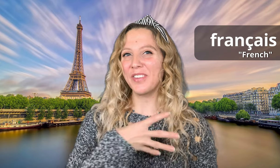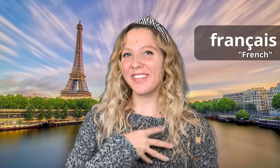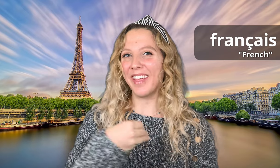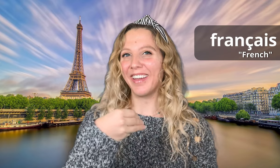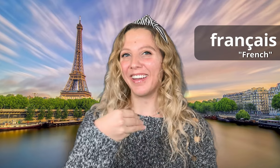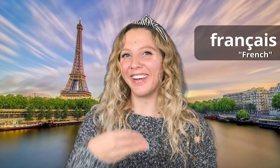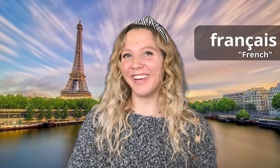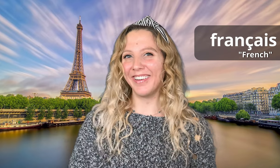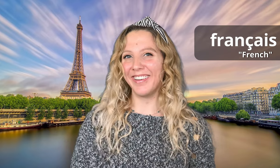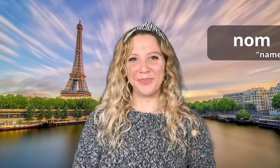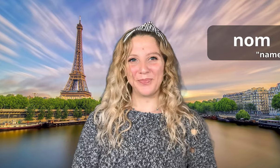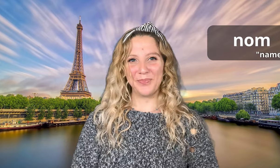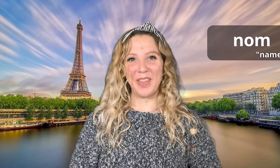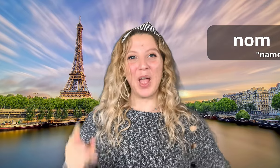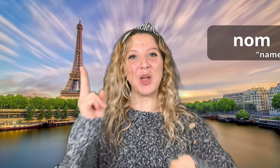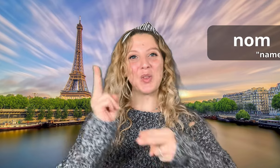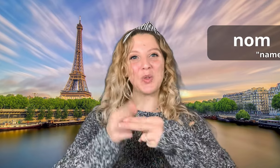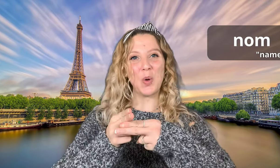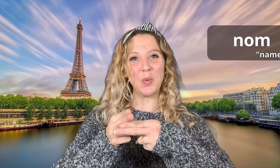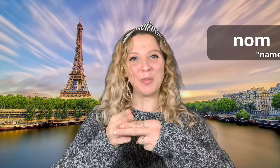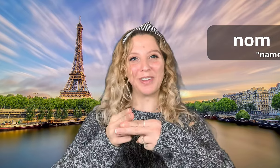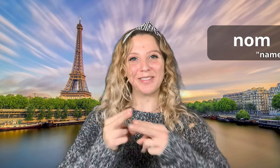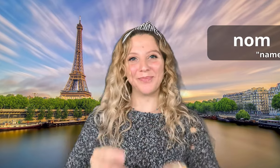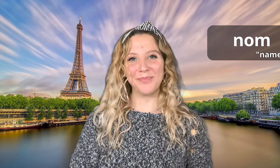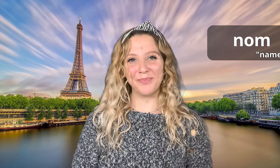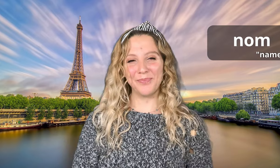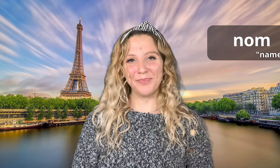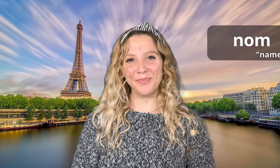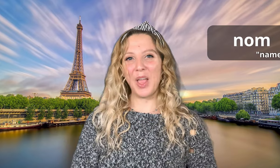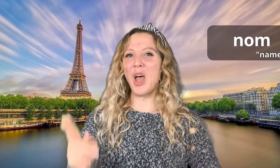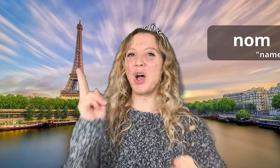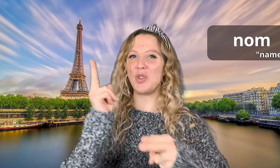Nom Nom